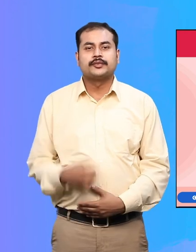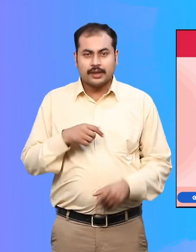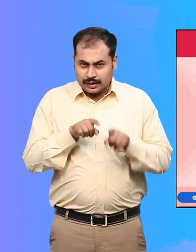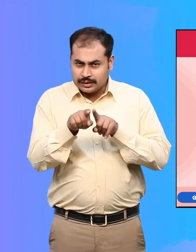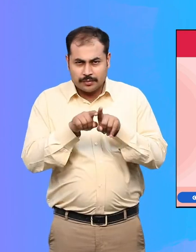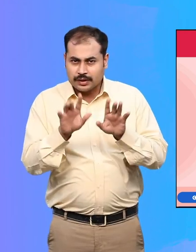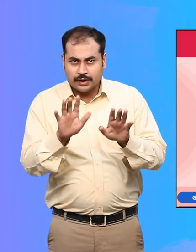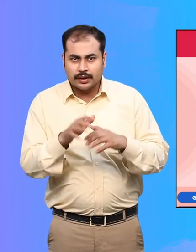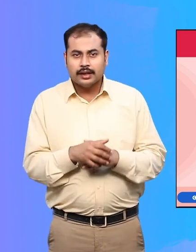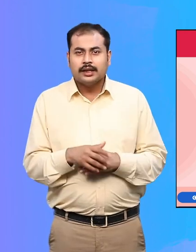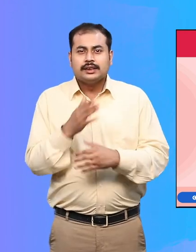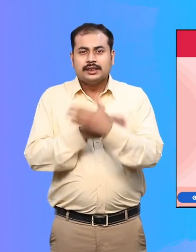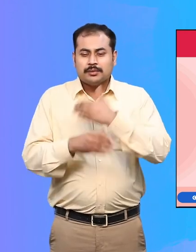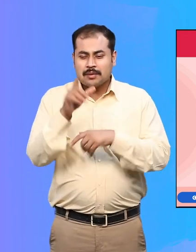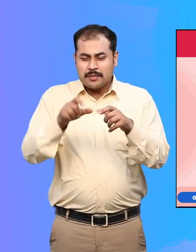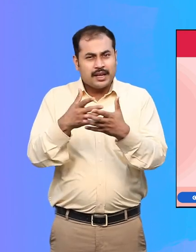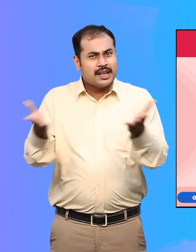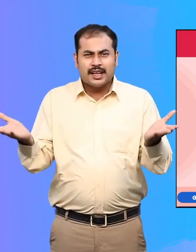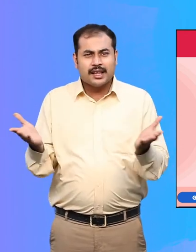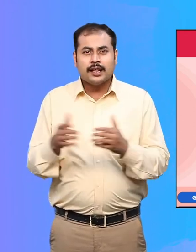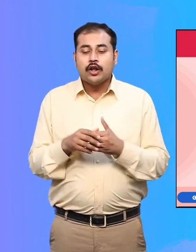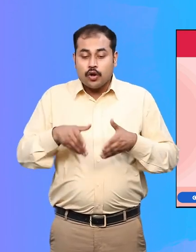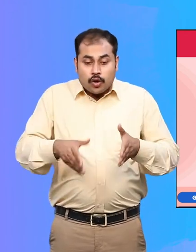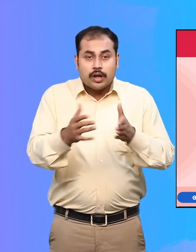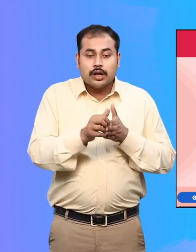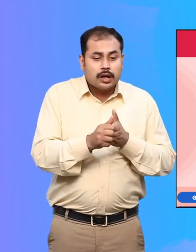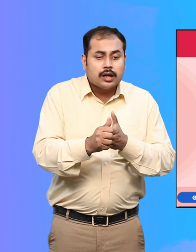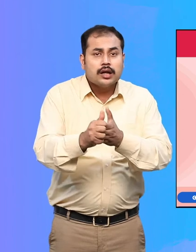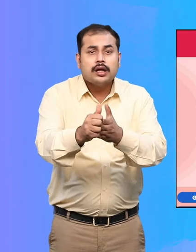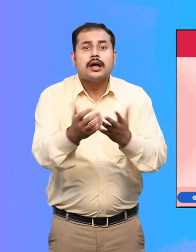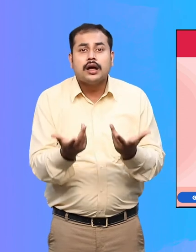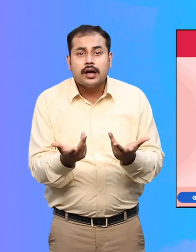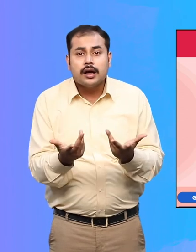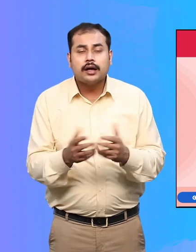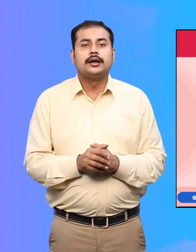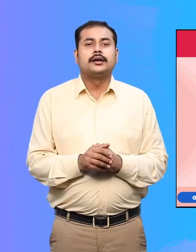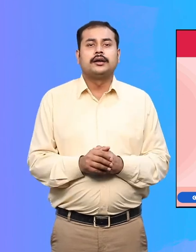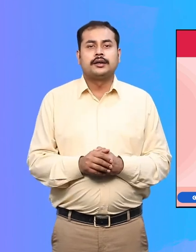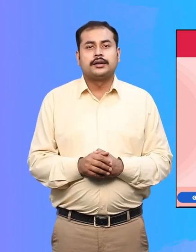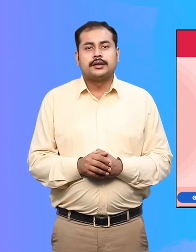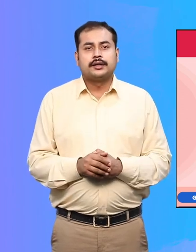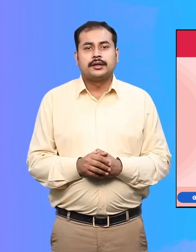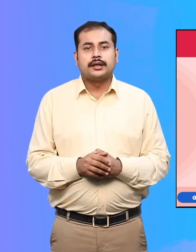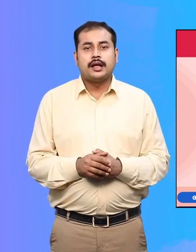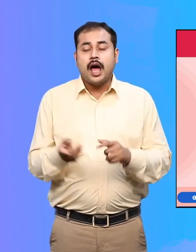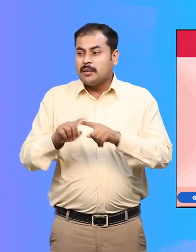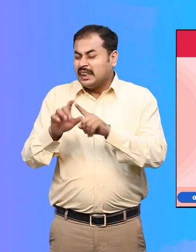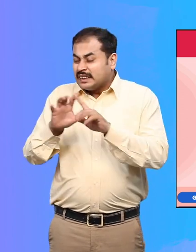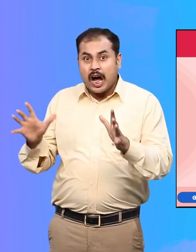जैसे के उनका मार्ग दर्शन, उन्हें